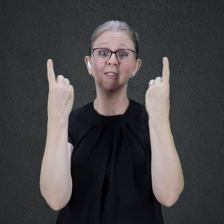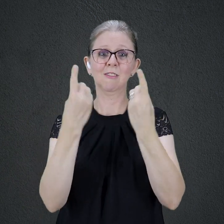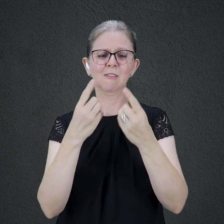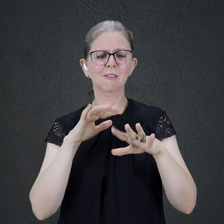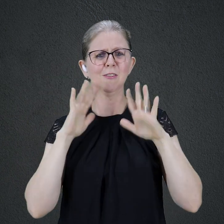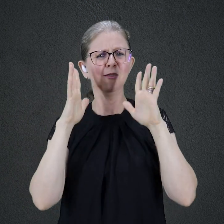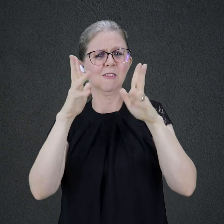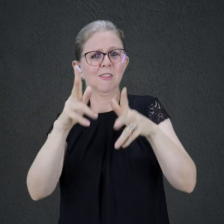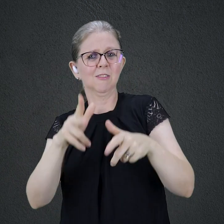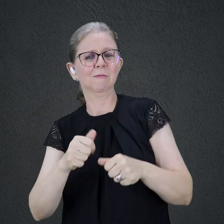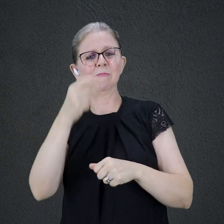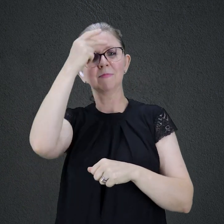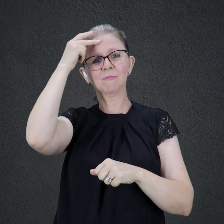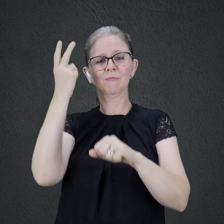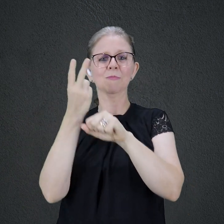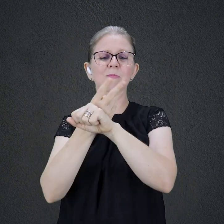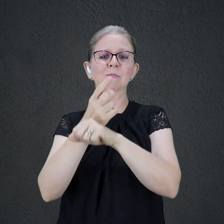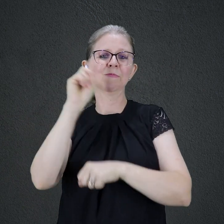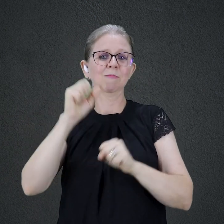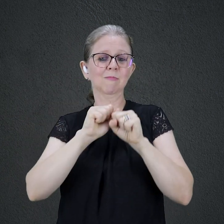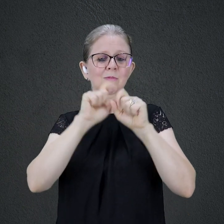transmundial.org.br